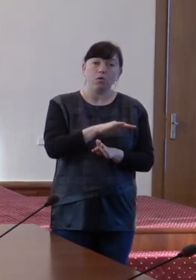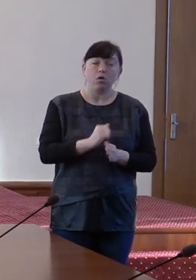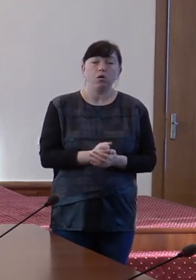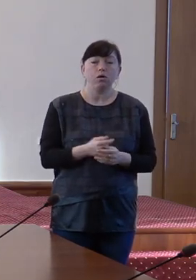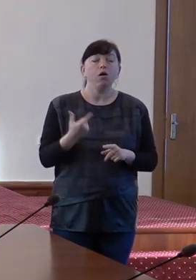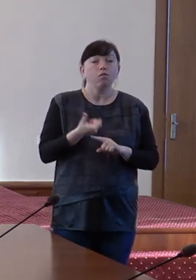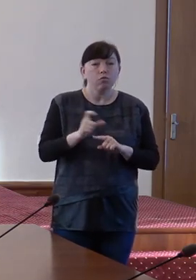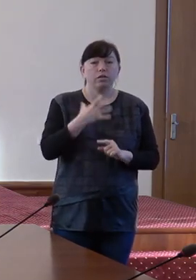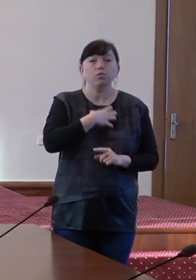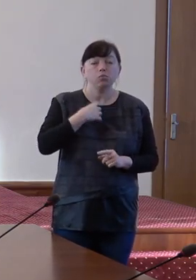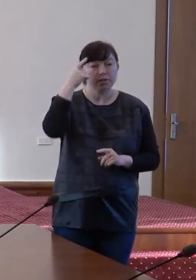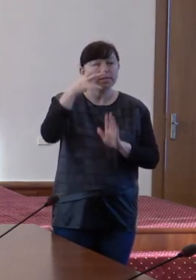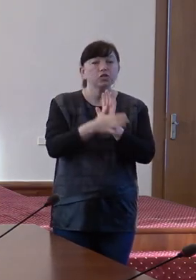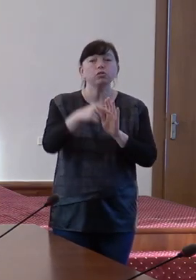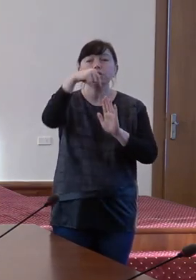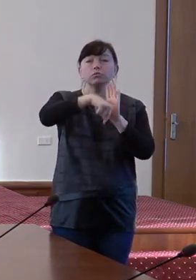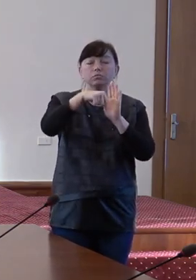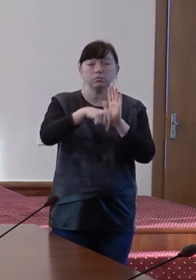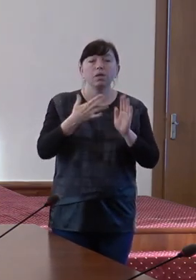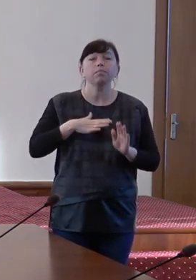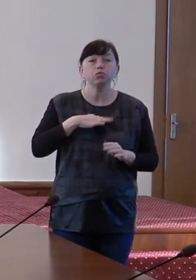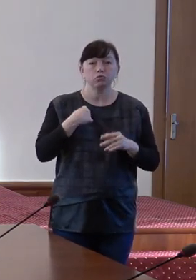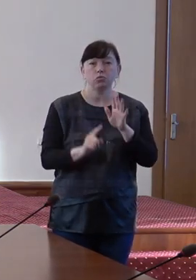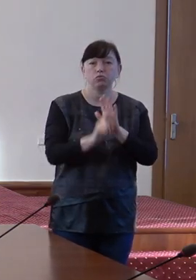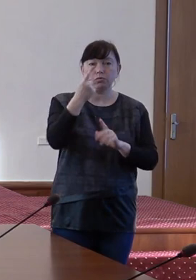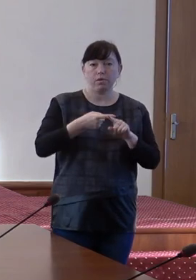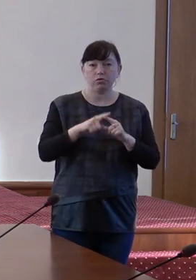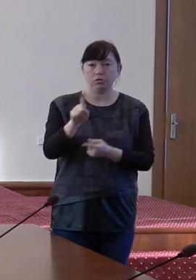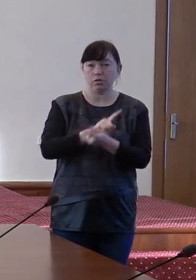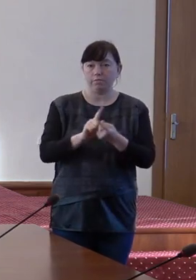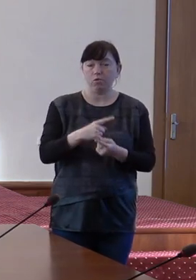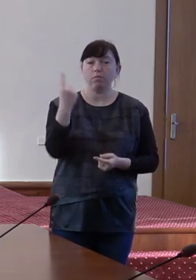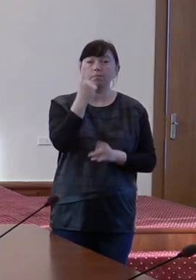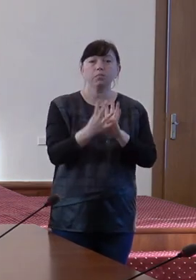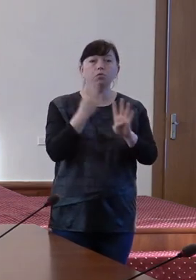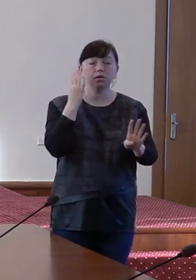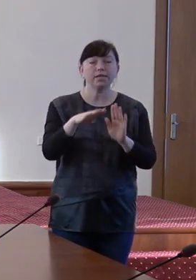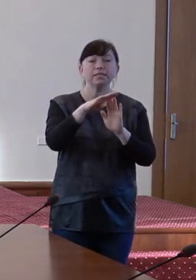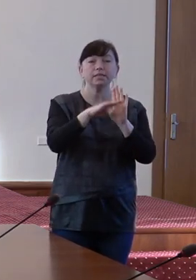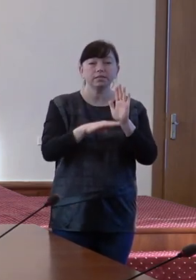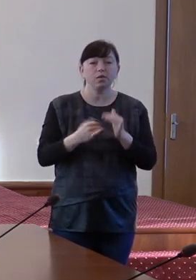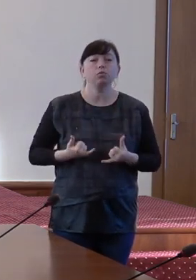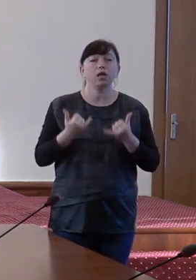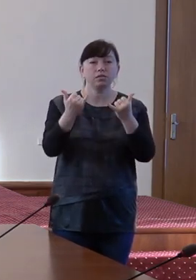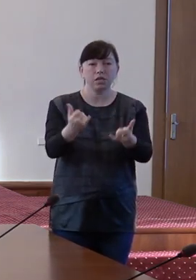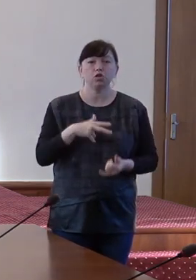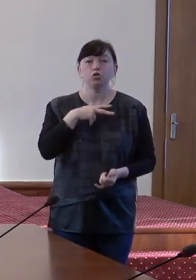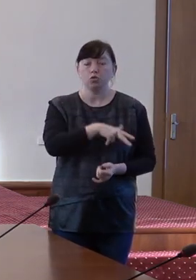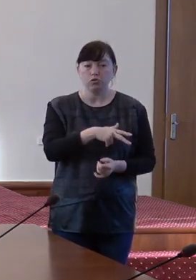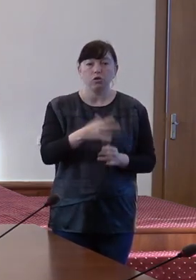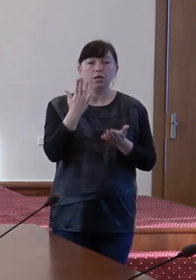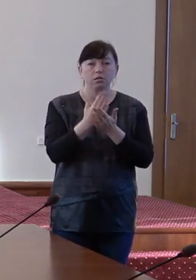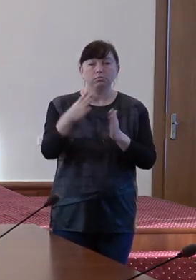este important să înțelegem contextul în care lansăm această reformă. În primul rând, Sistemul de Asistență Social a trecut prin